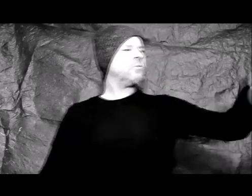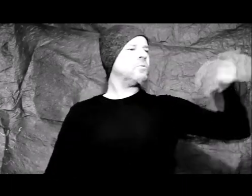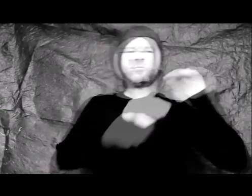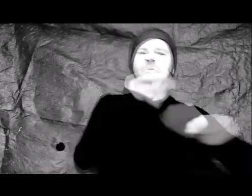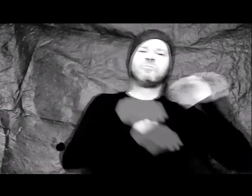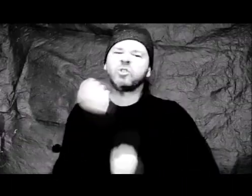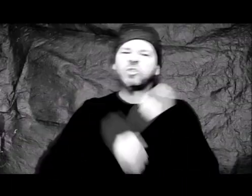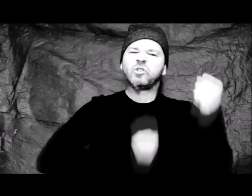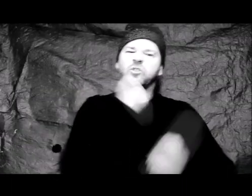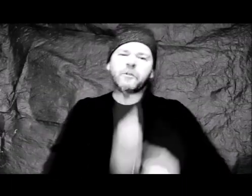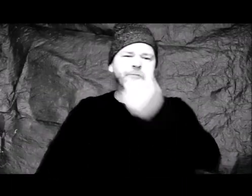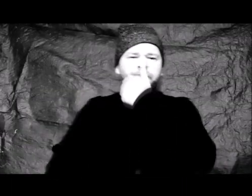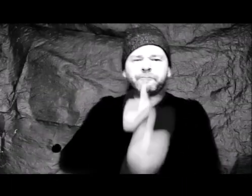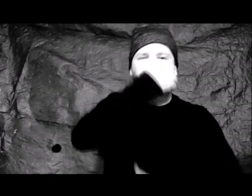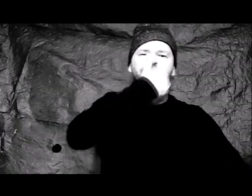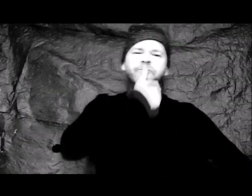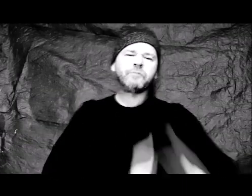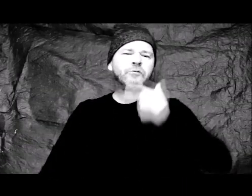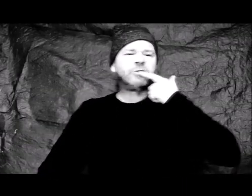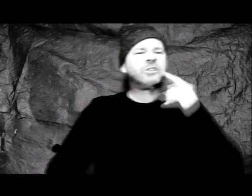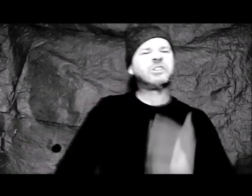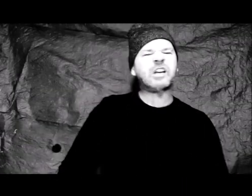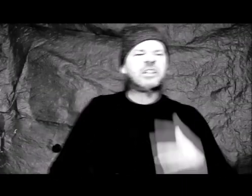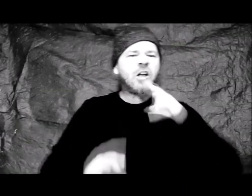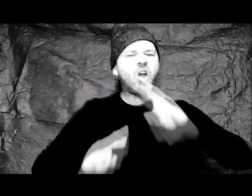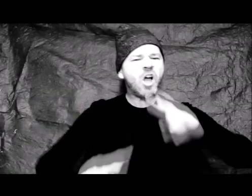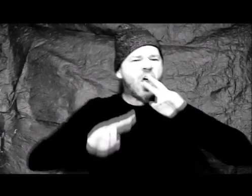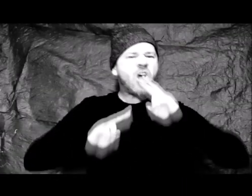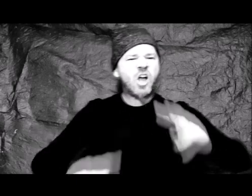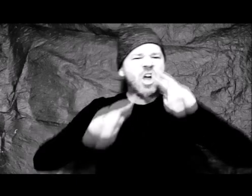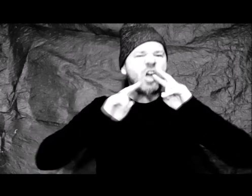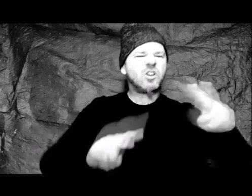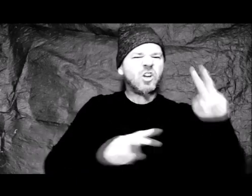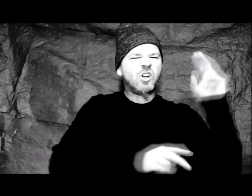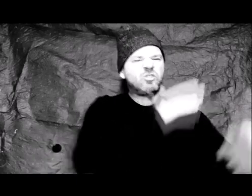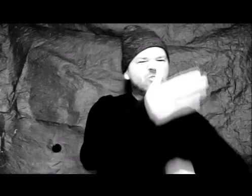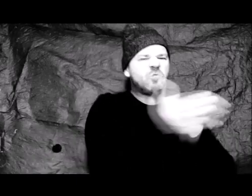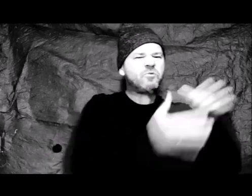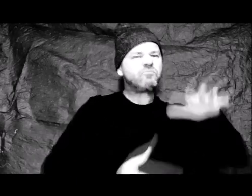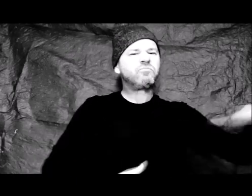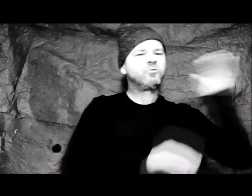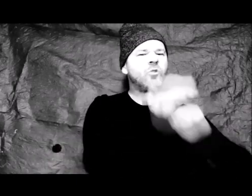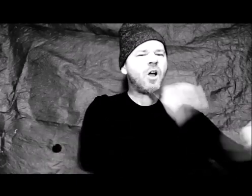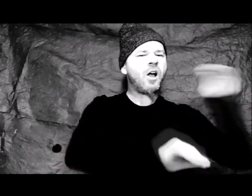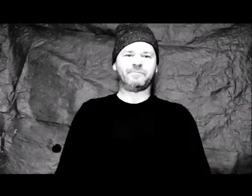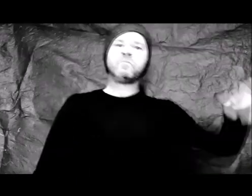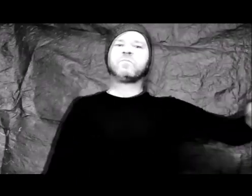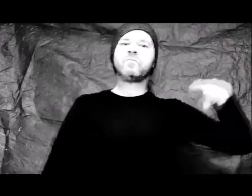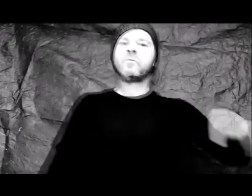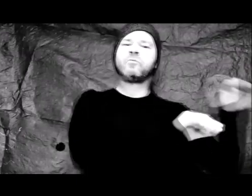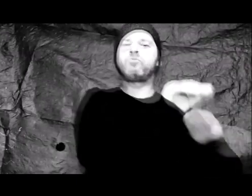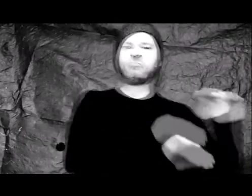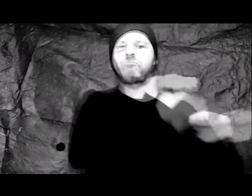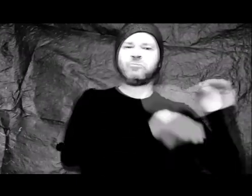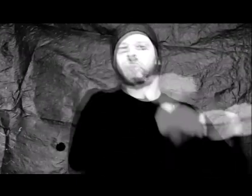subissent, supportent, suffoquent, mais sans cesse, ils soignent. Et grâce à eux, au final, on gagne.